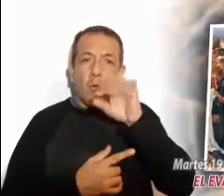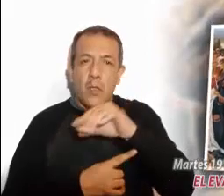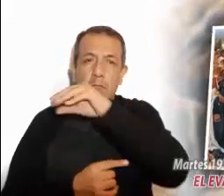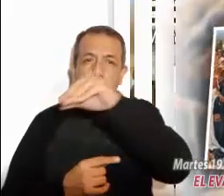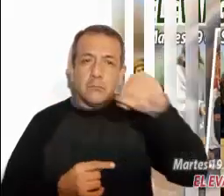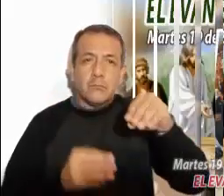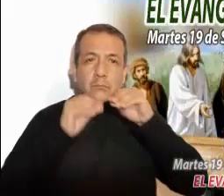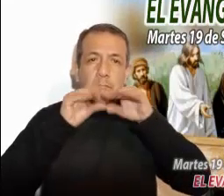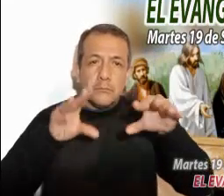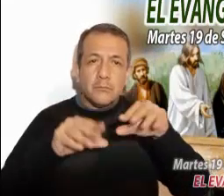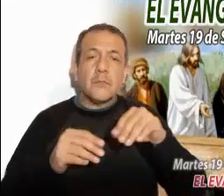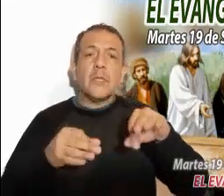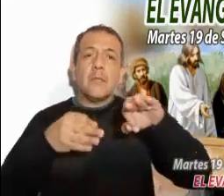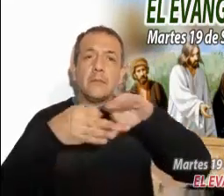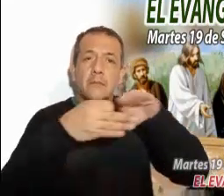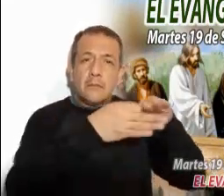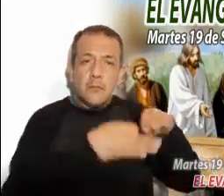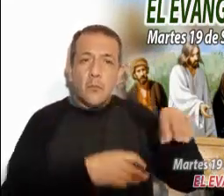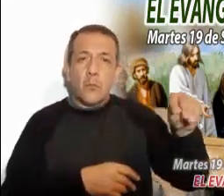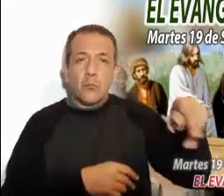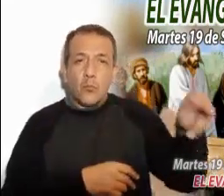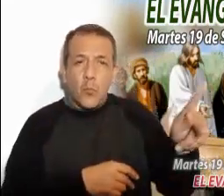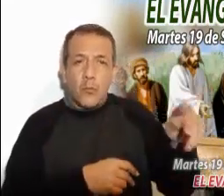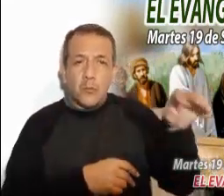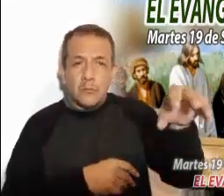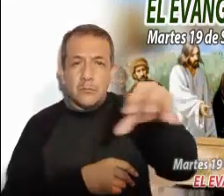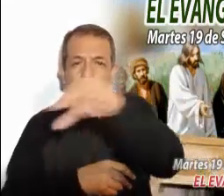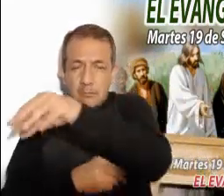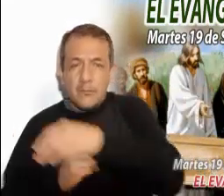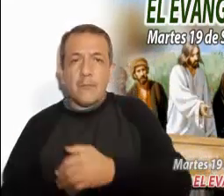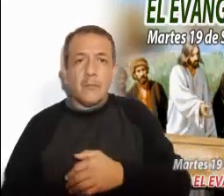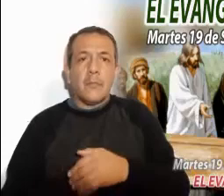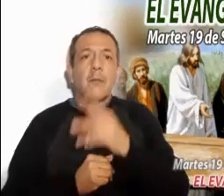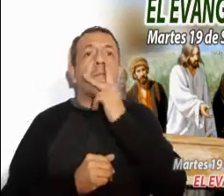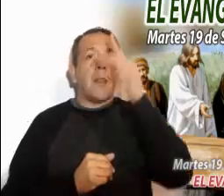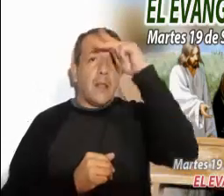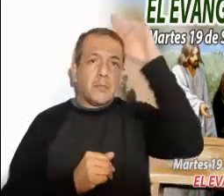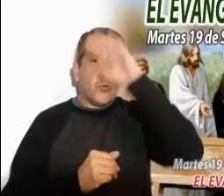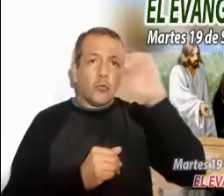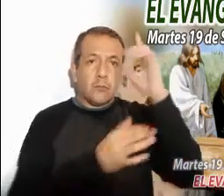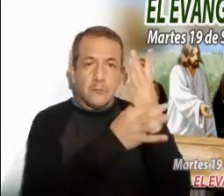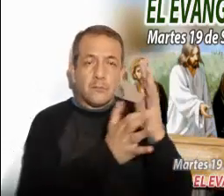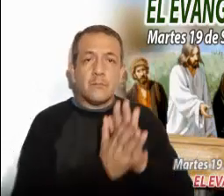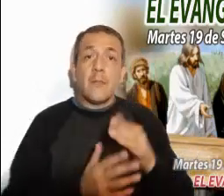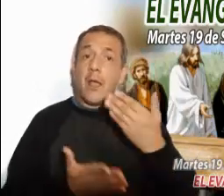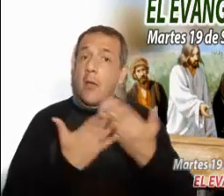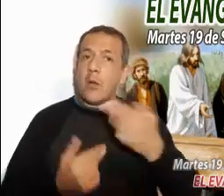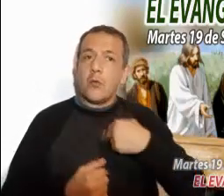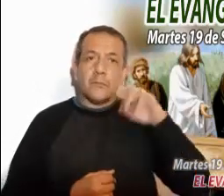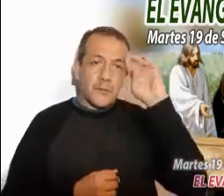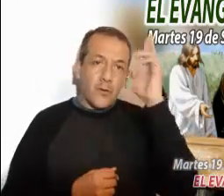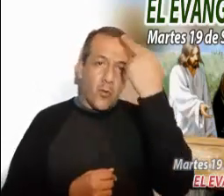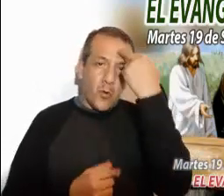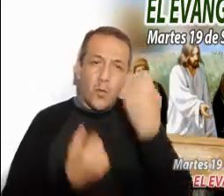Palabra del Señor. Al escuchar este evangelio, se me hace imposible no traer a nuestra mente la cantidad